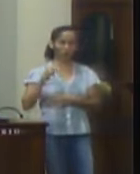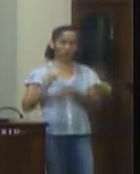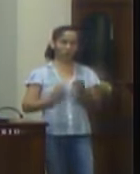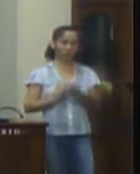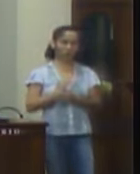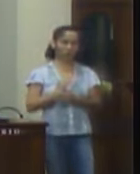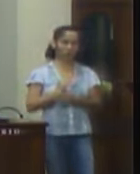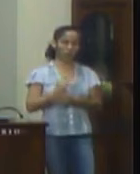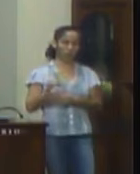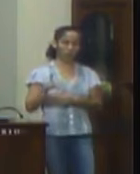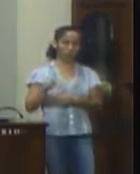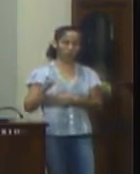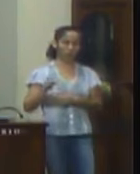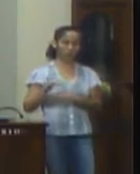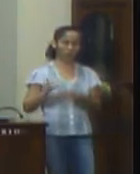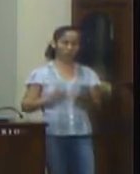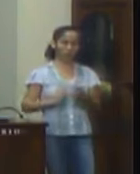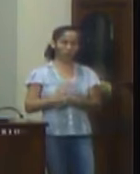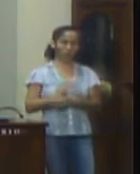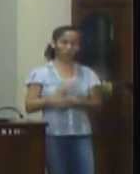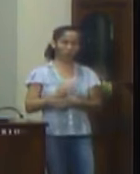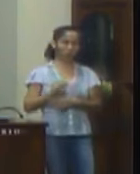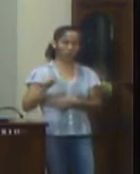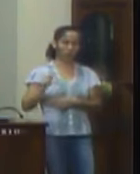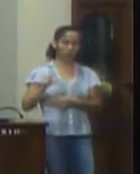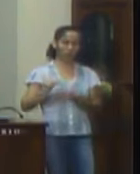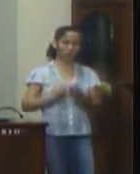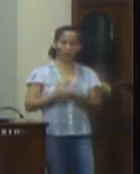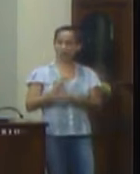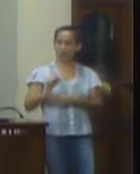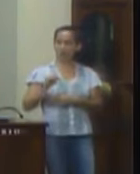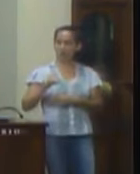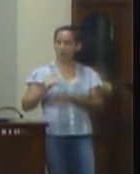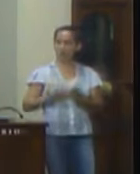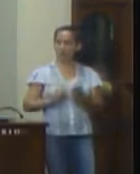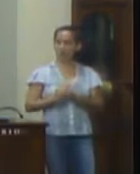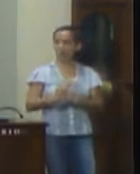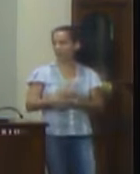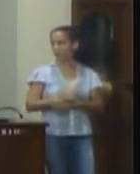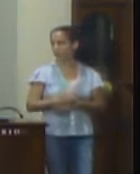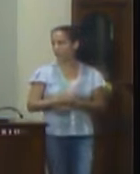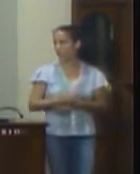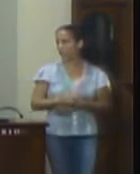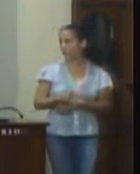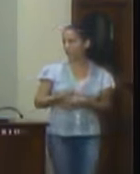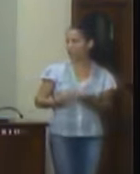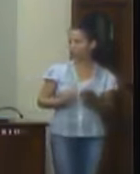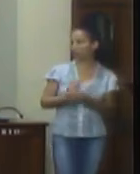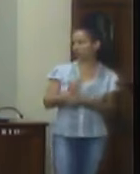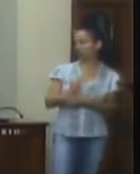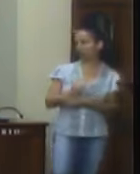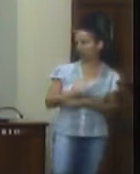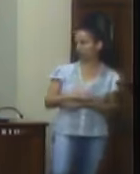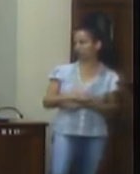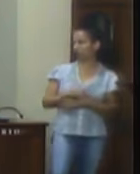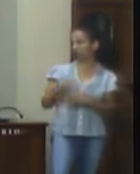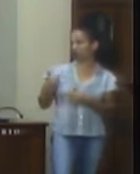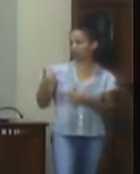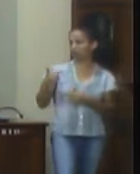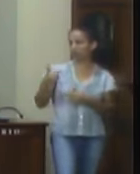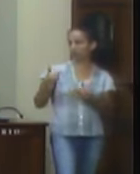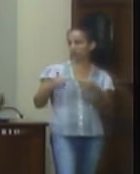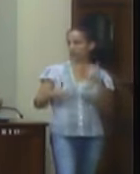professor rafael aprova saulo aprova silvo graça aprovado segundo segunda